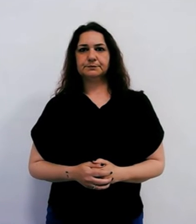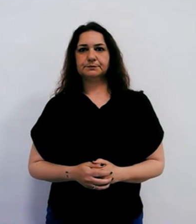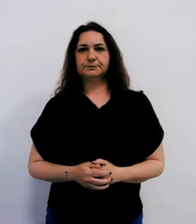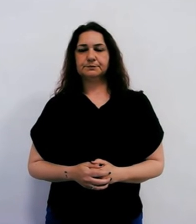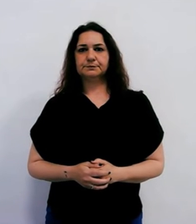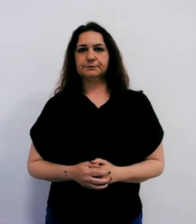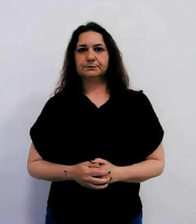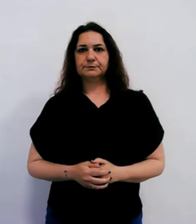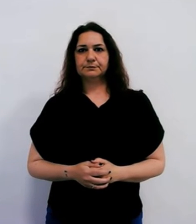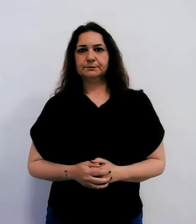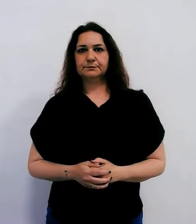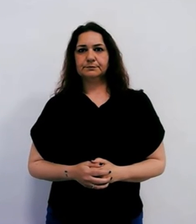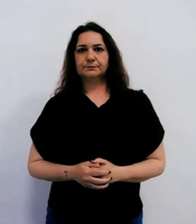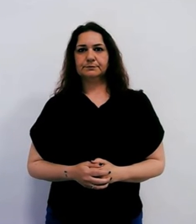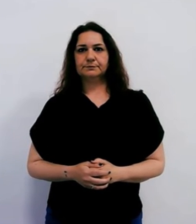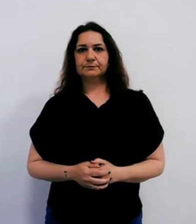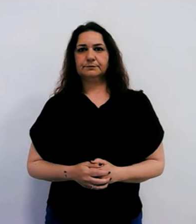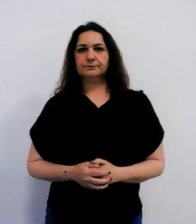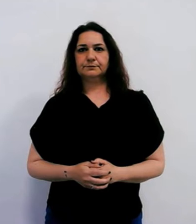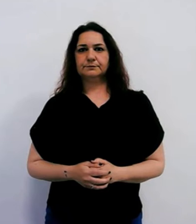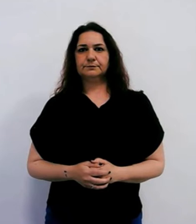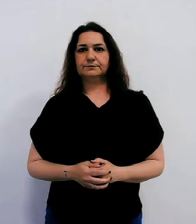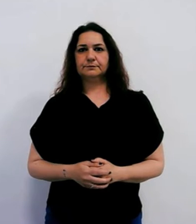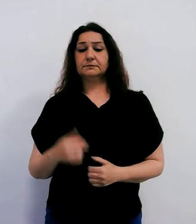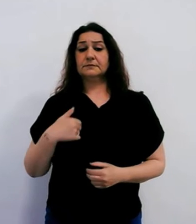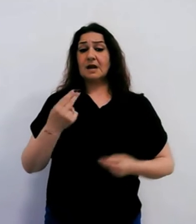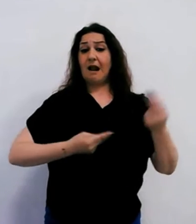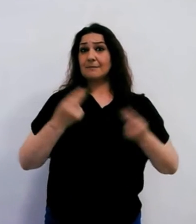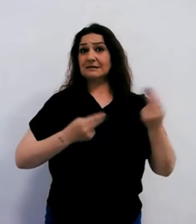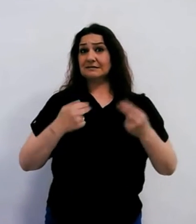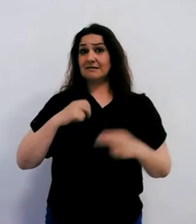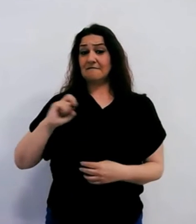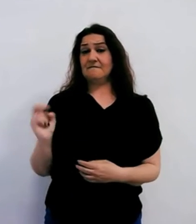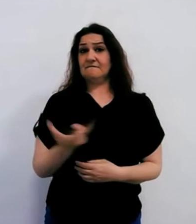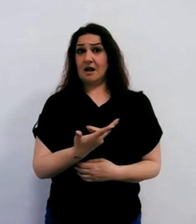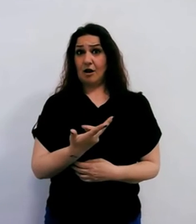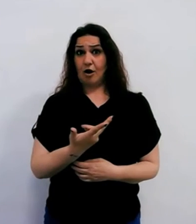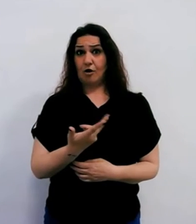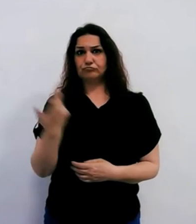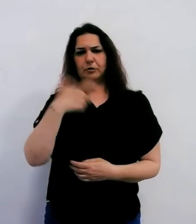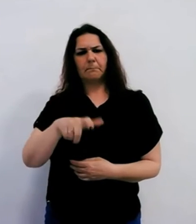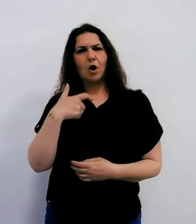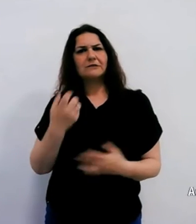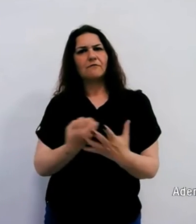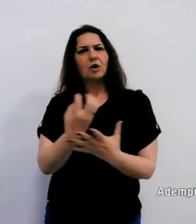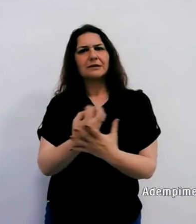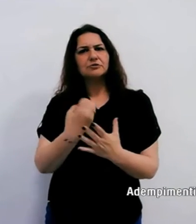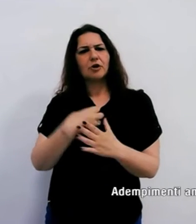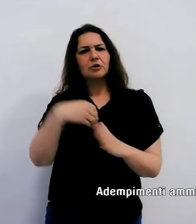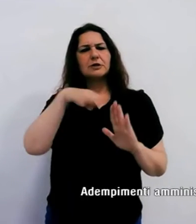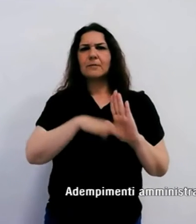Adempimenti amministrativi più veloci per assegnare le risorse del programma di sviluppo rurale